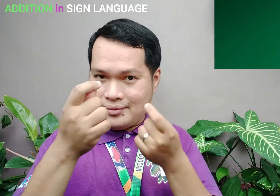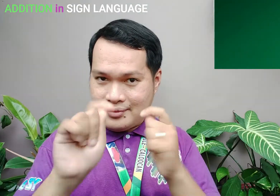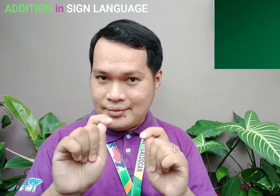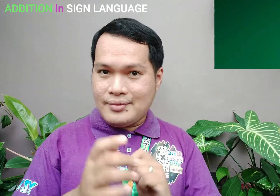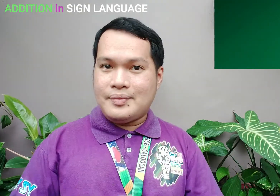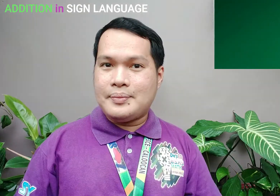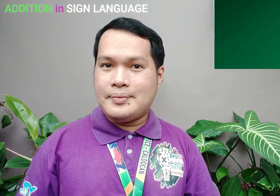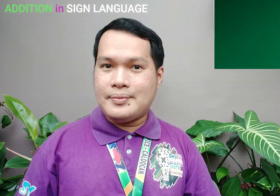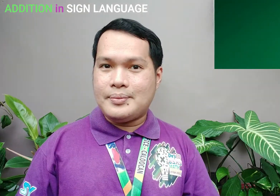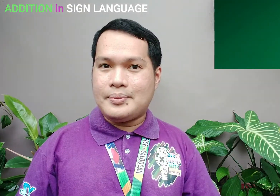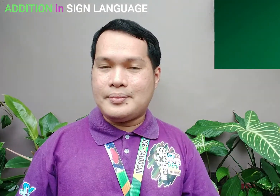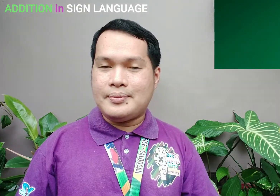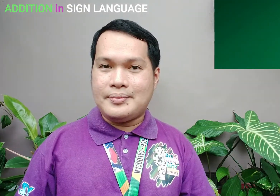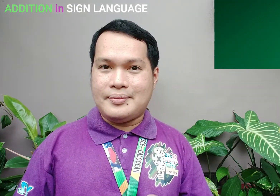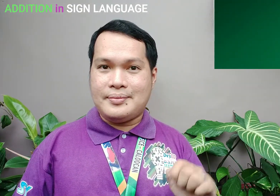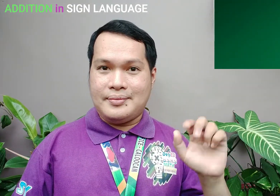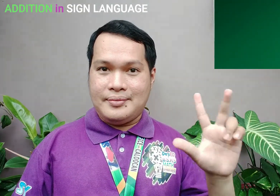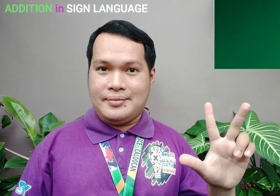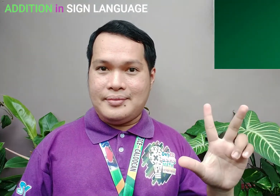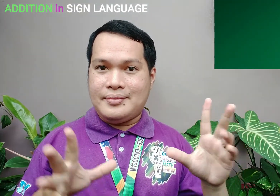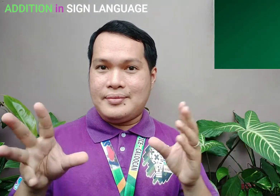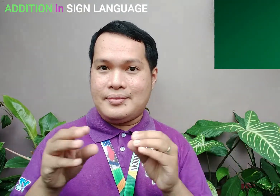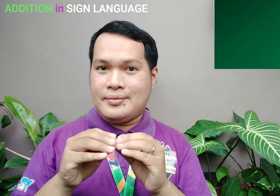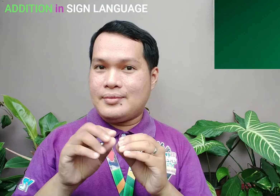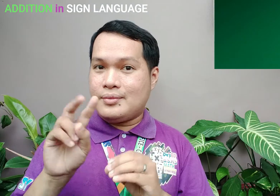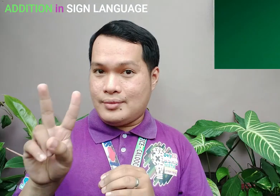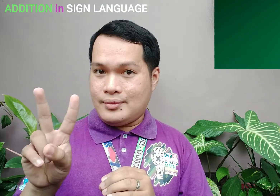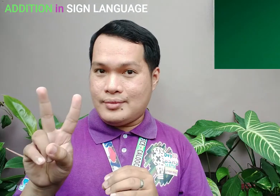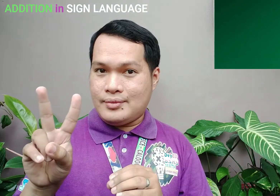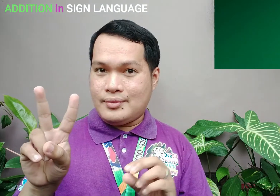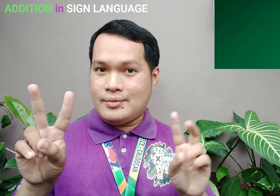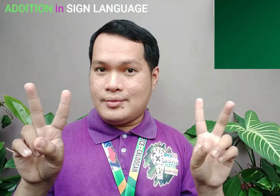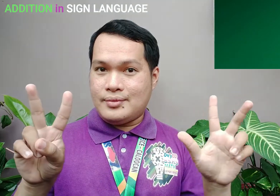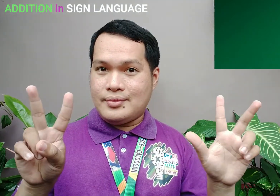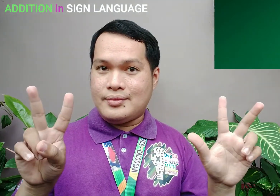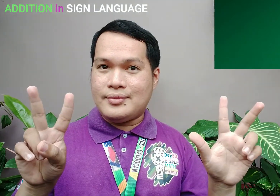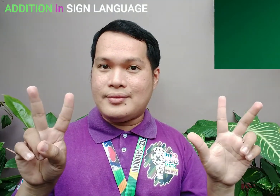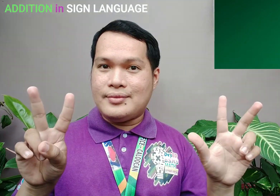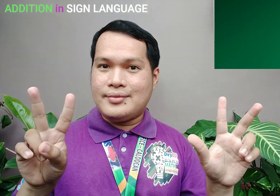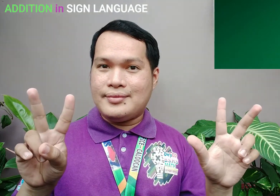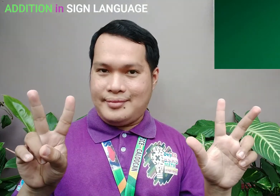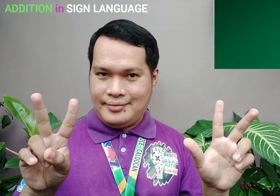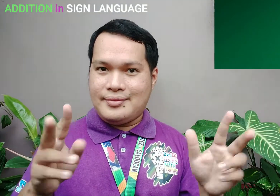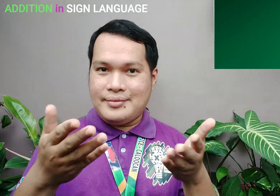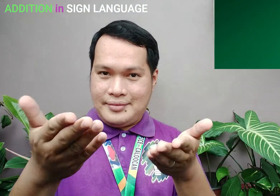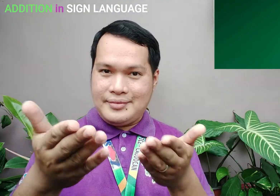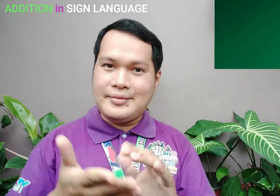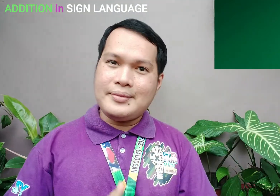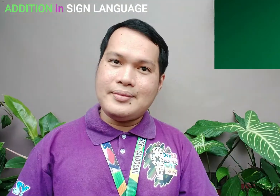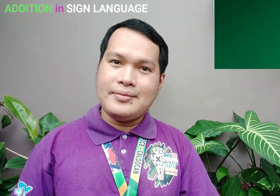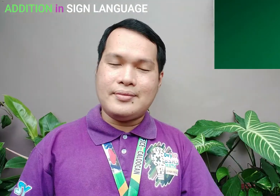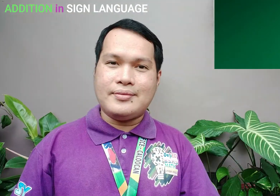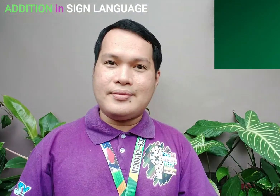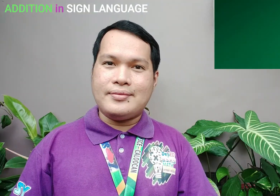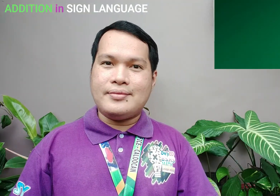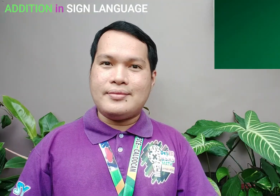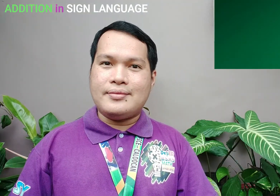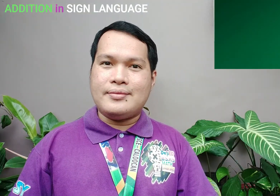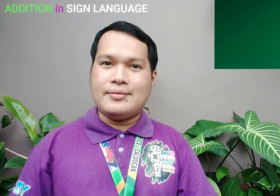Next, subukan nyo naman mga mag-aral 3 3 Plus 2 Or 2 plus 3